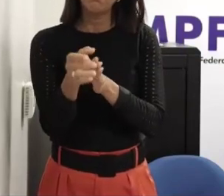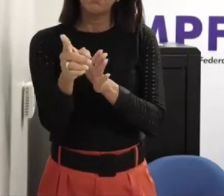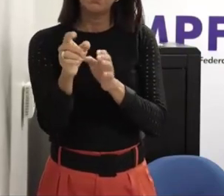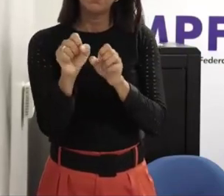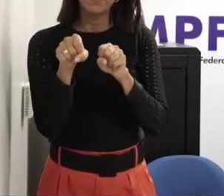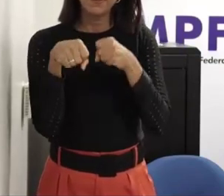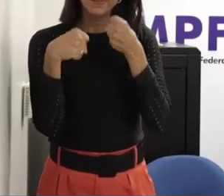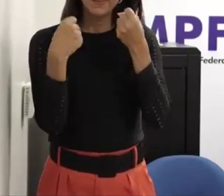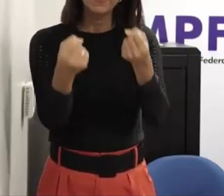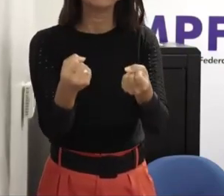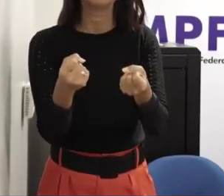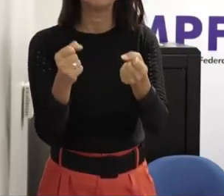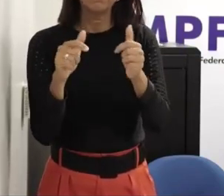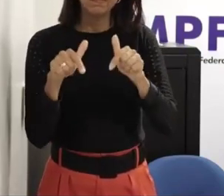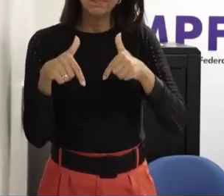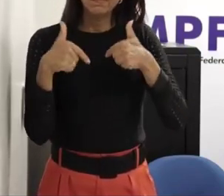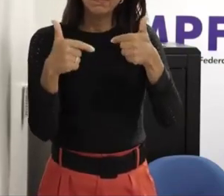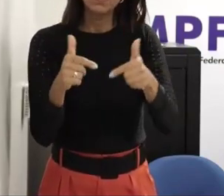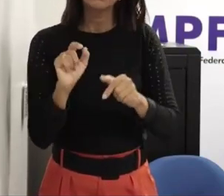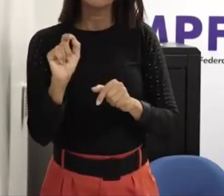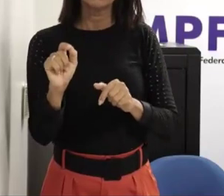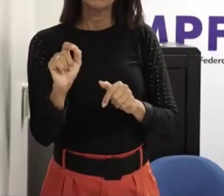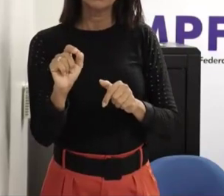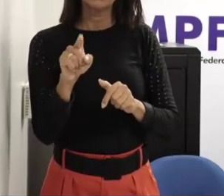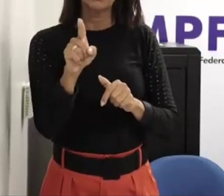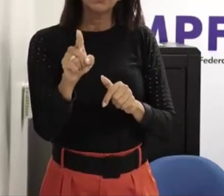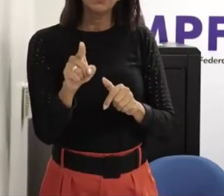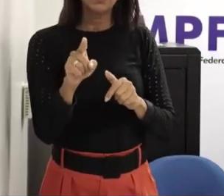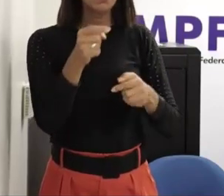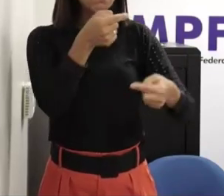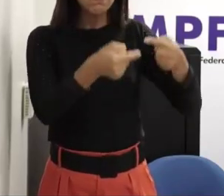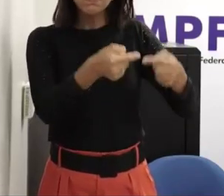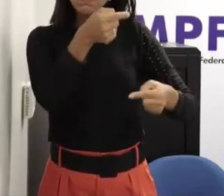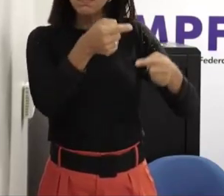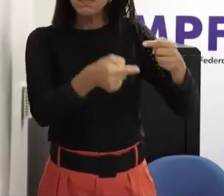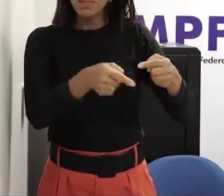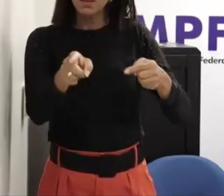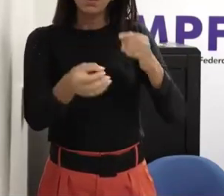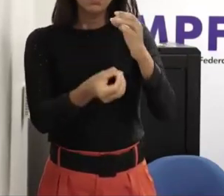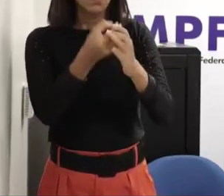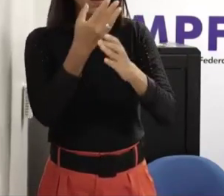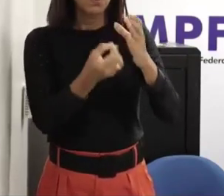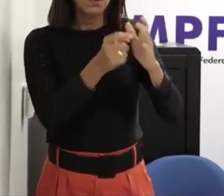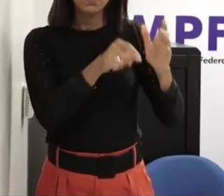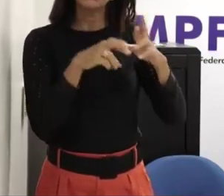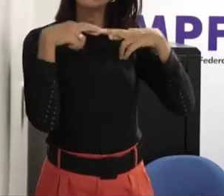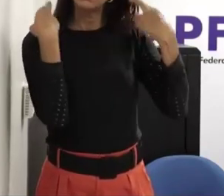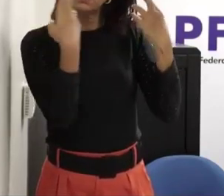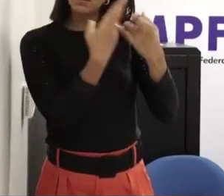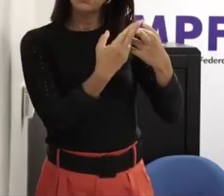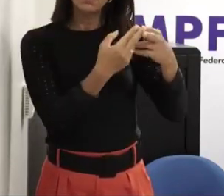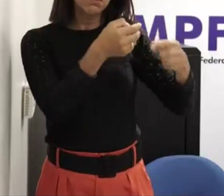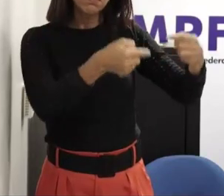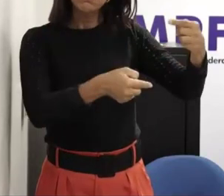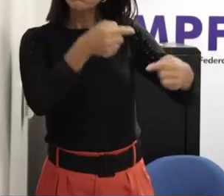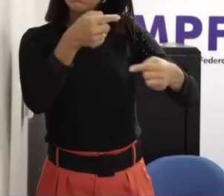tem feito um trabalho para forçar um pouco essa discussão porque aí volta para o que eu estava falando é o tabu todo